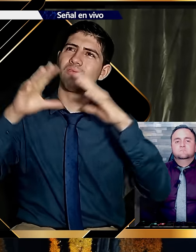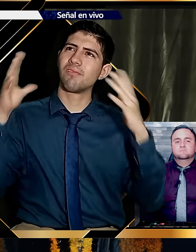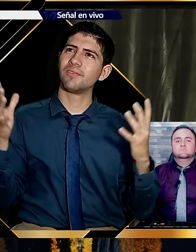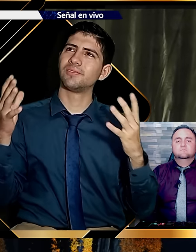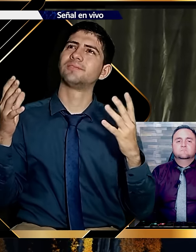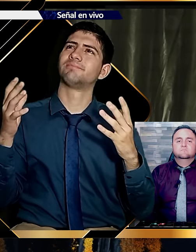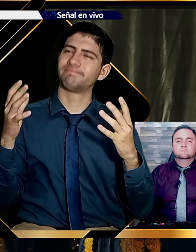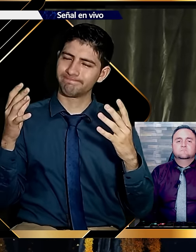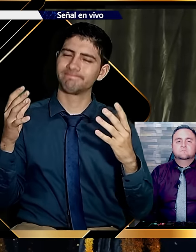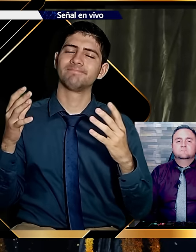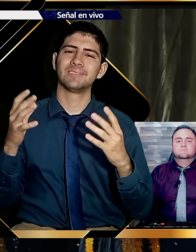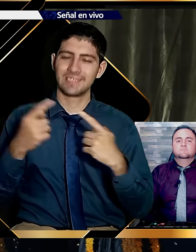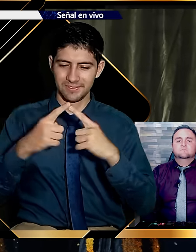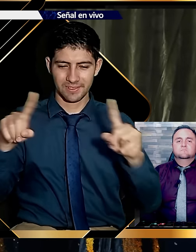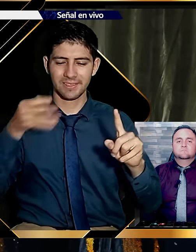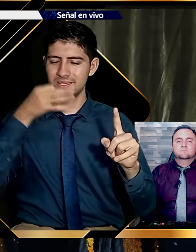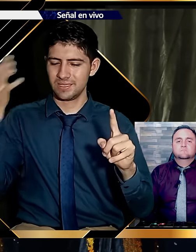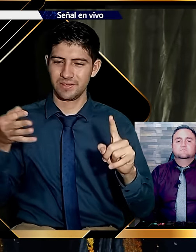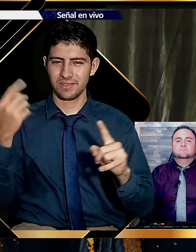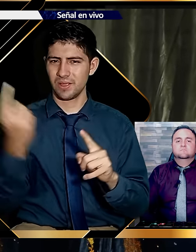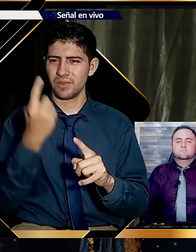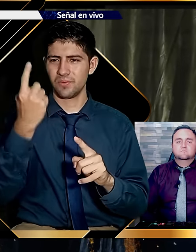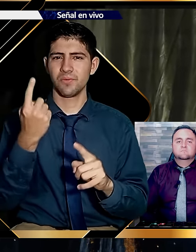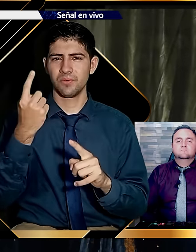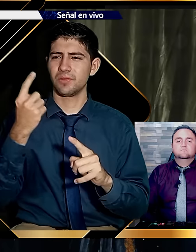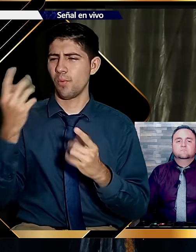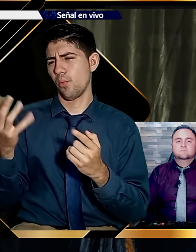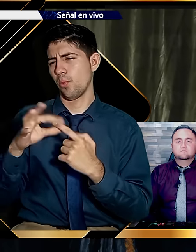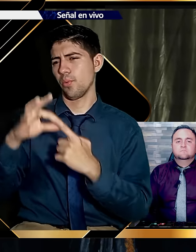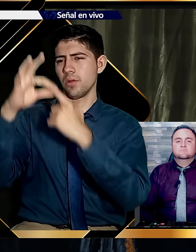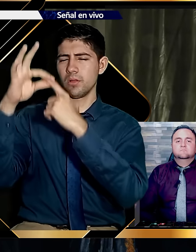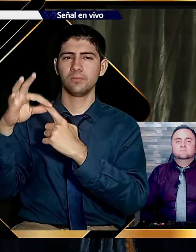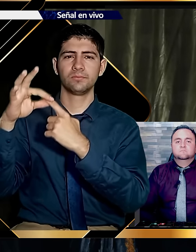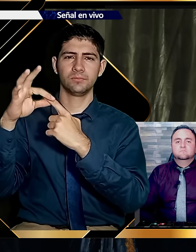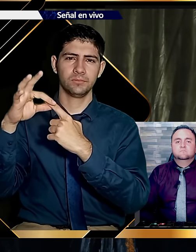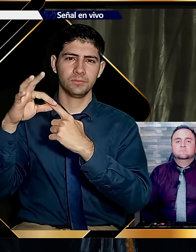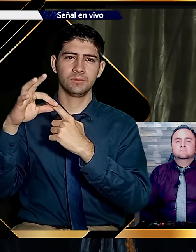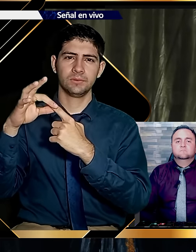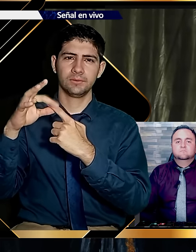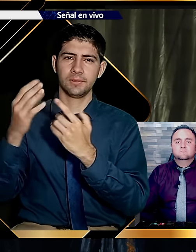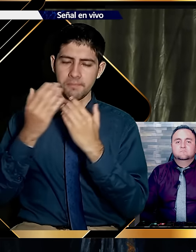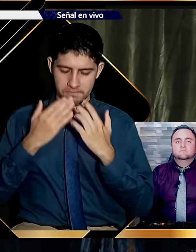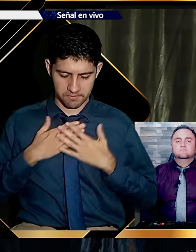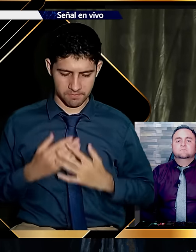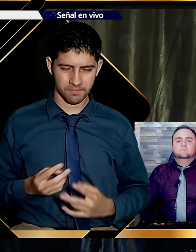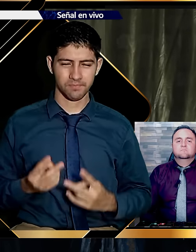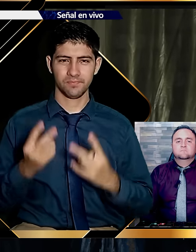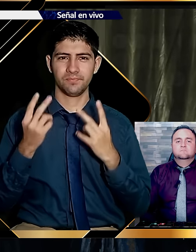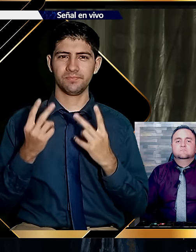Las ventajas. Y los beneficios propios de su esencia. Que la hacen diferente. Y atractiva. Única. Y tan especial.